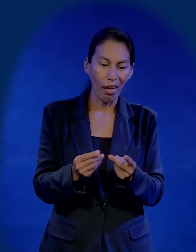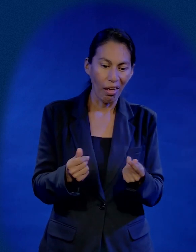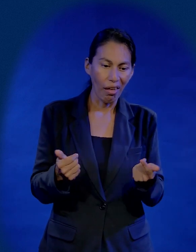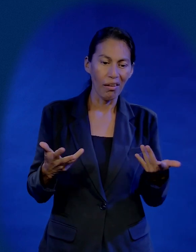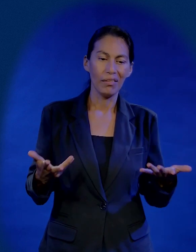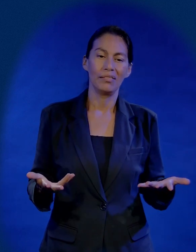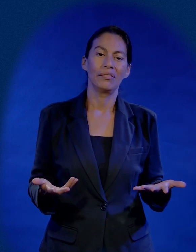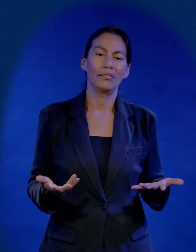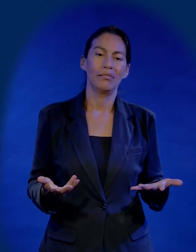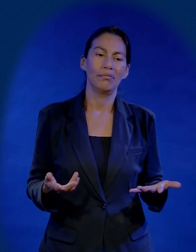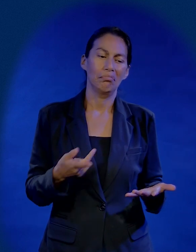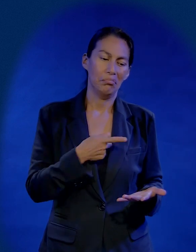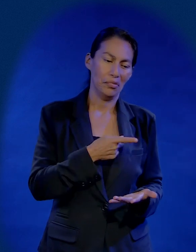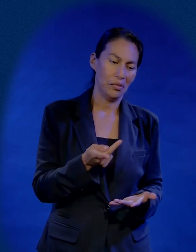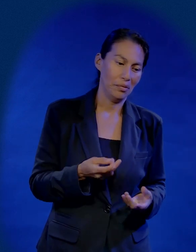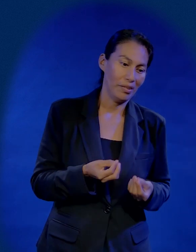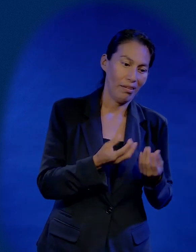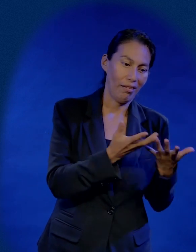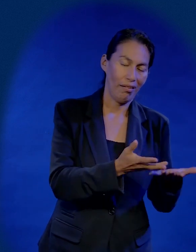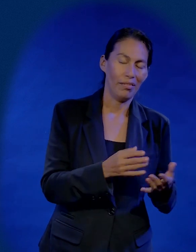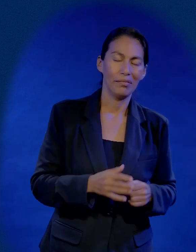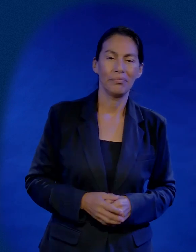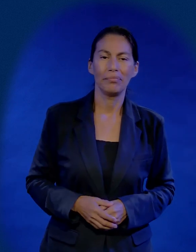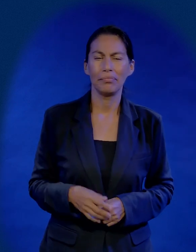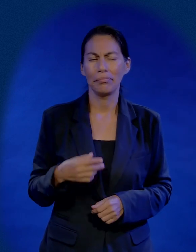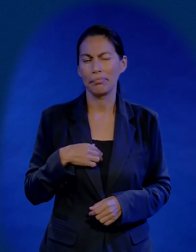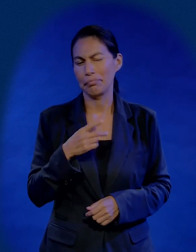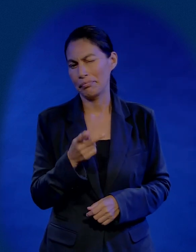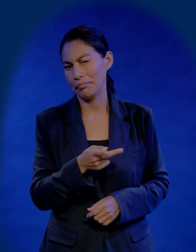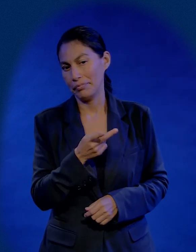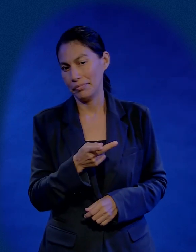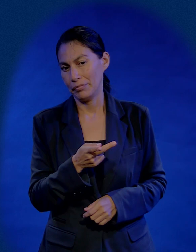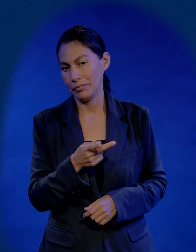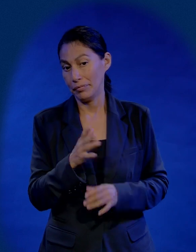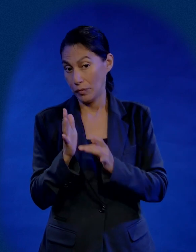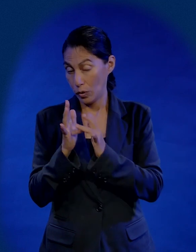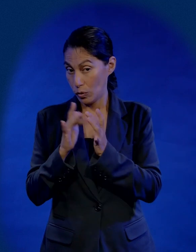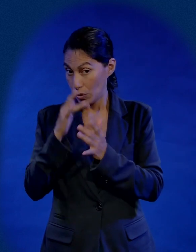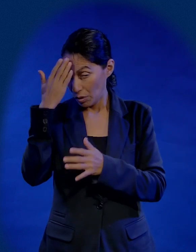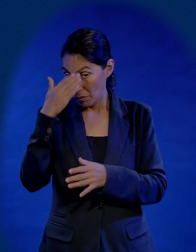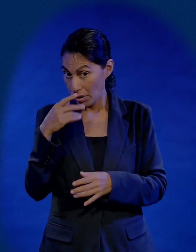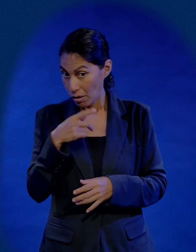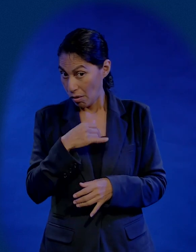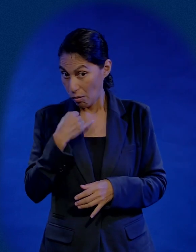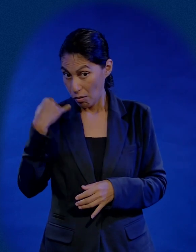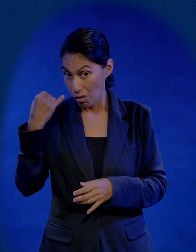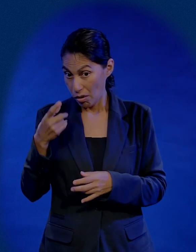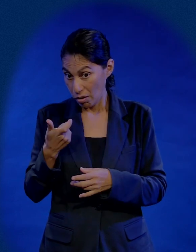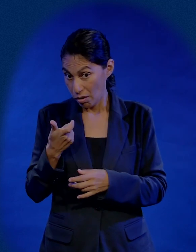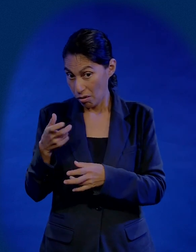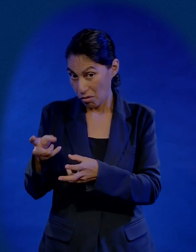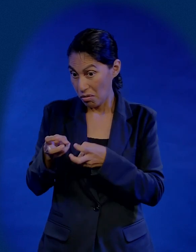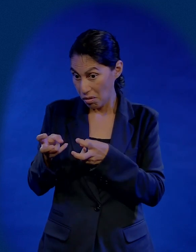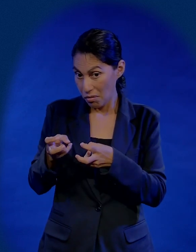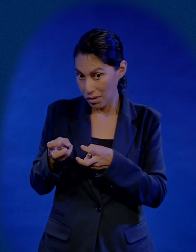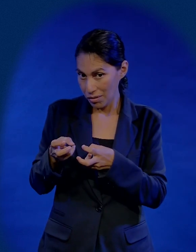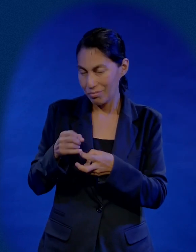esta mujer María lo hubiéramos dado a los pobres, yo les pregunto, ¿Jesús sabía que él se robaba el dinero, sí o no? Sí,